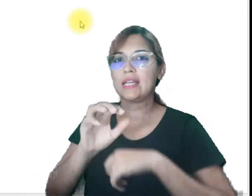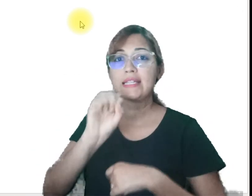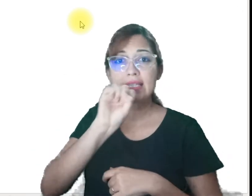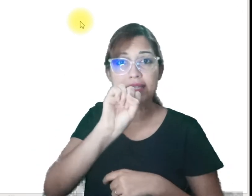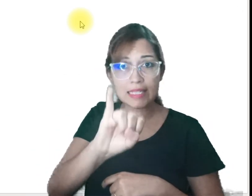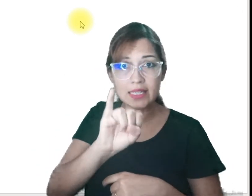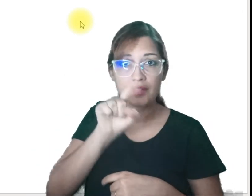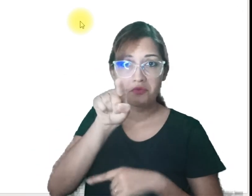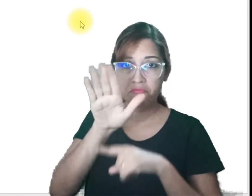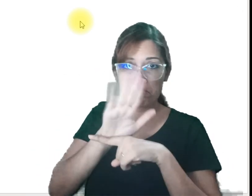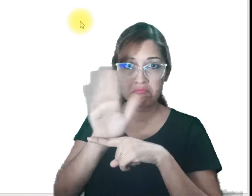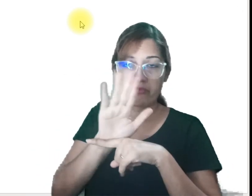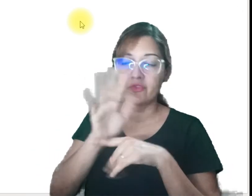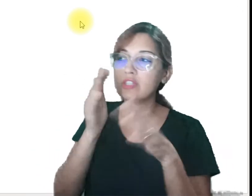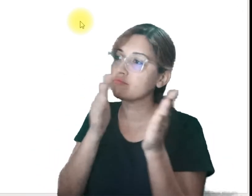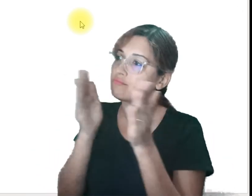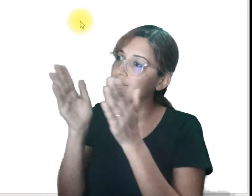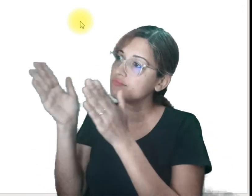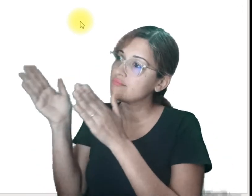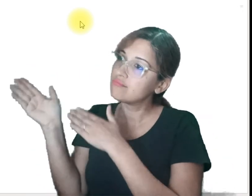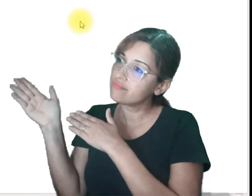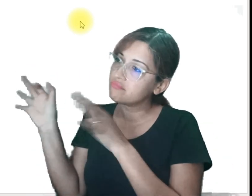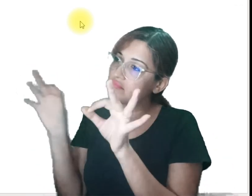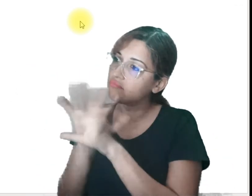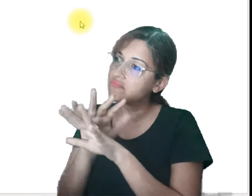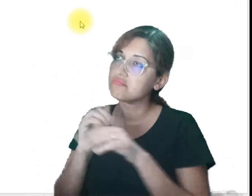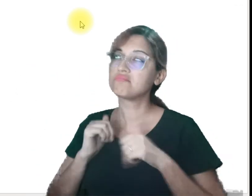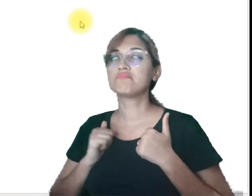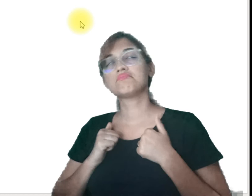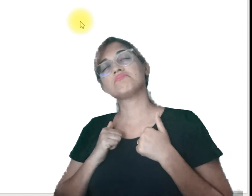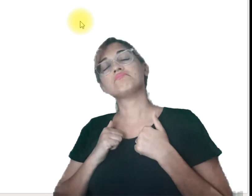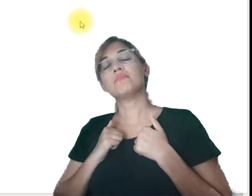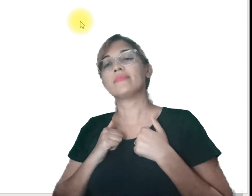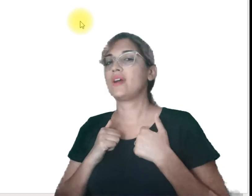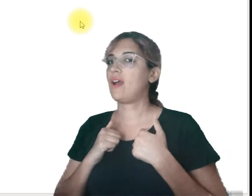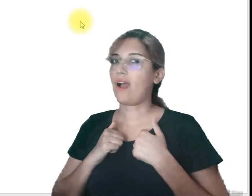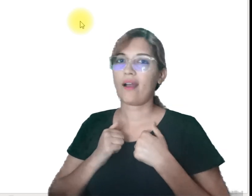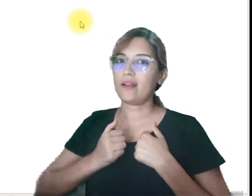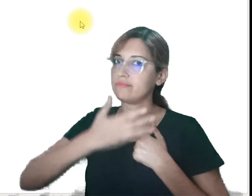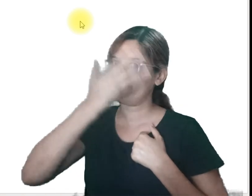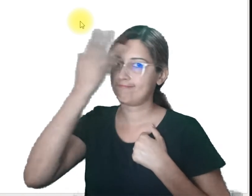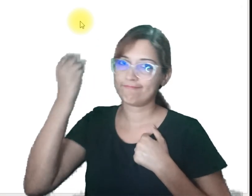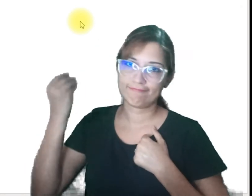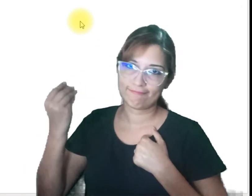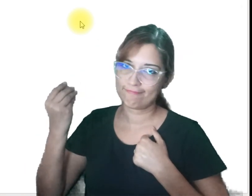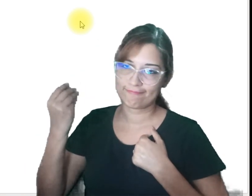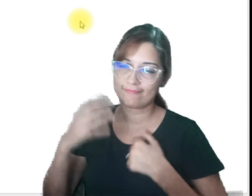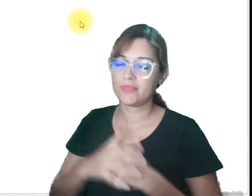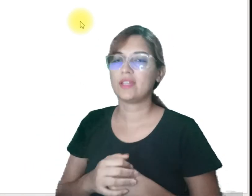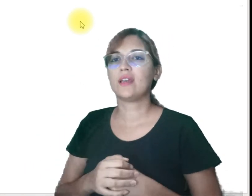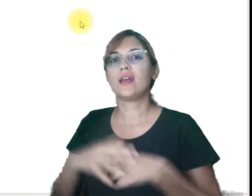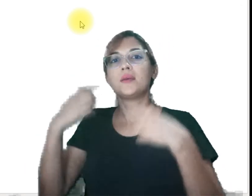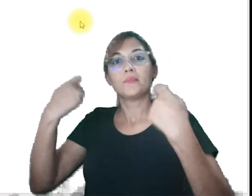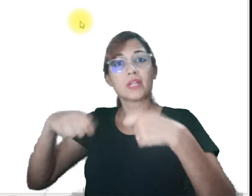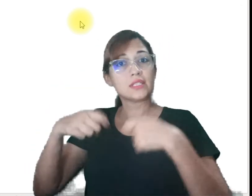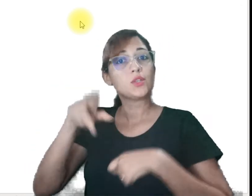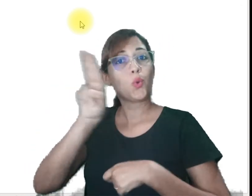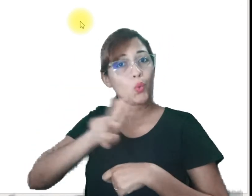Se você só assiste e não pratica, com o tempo você vai esquecer. É